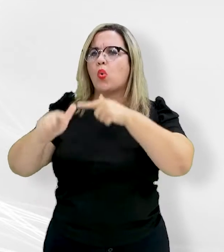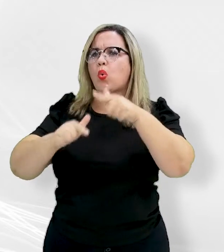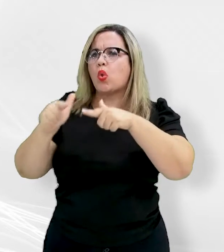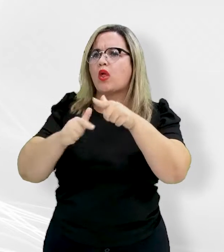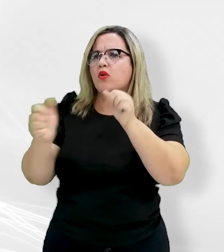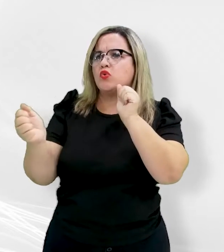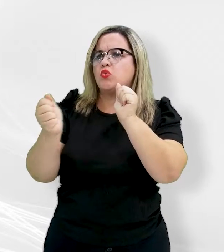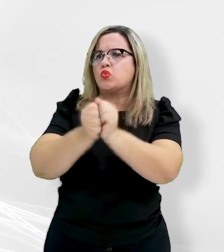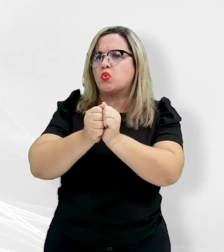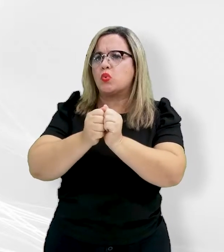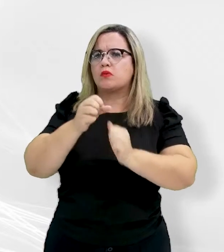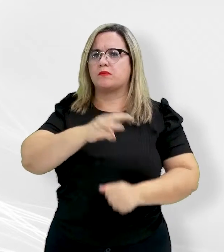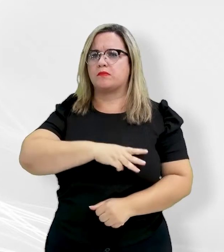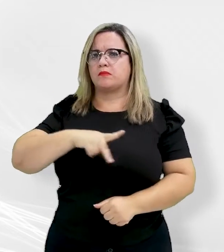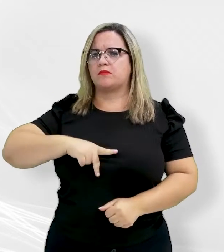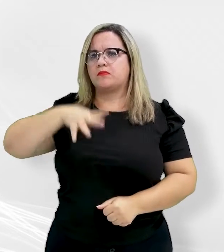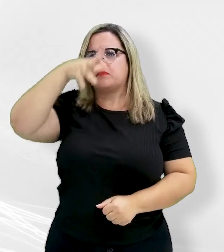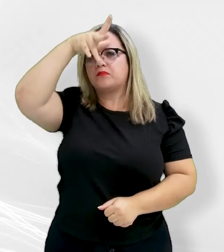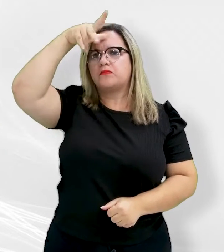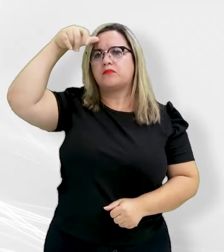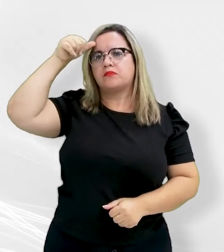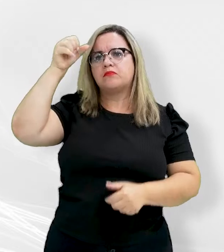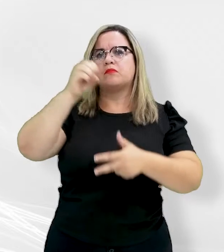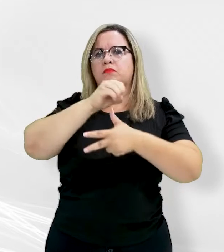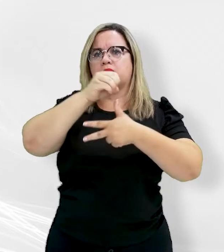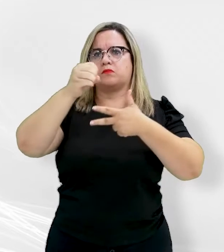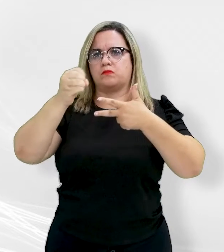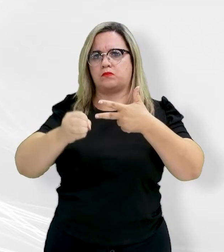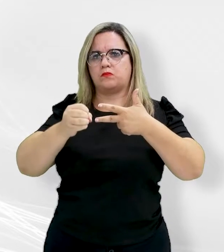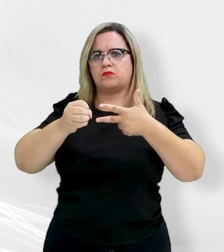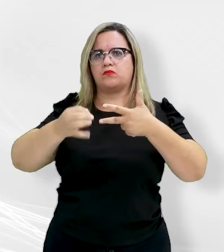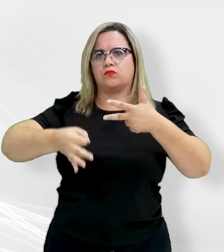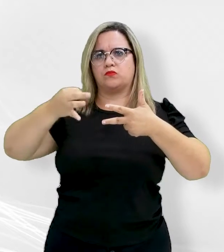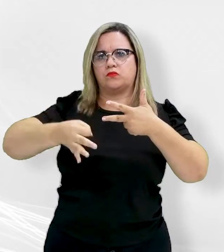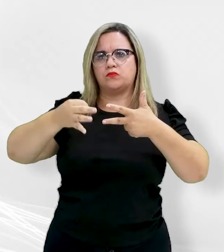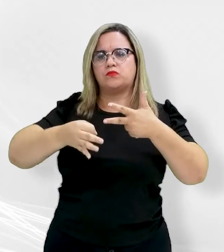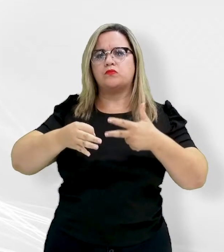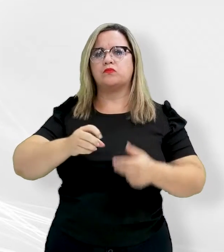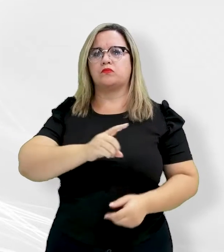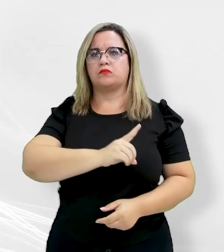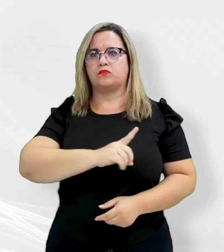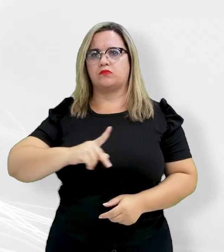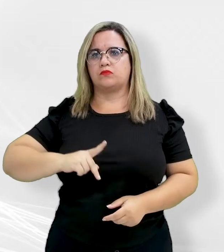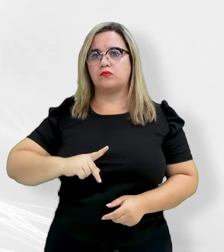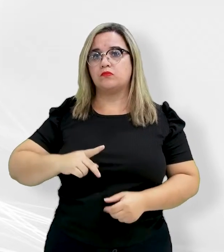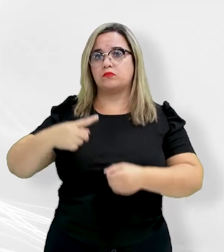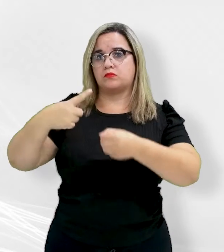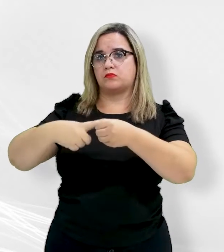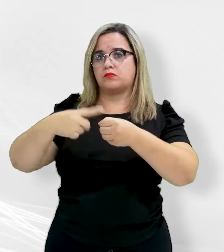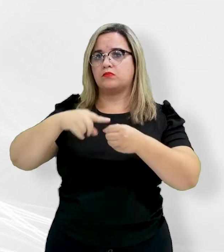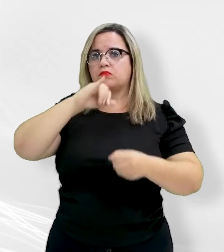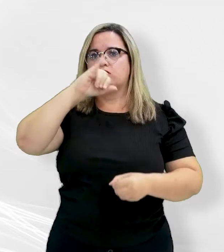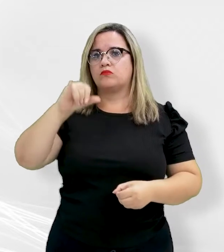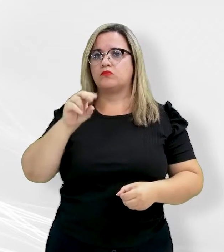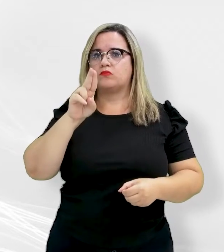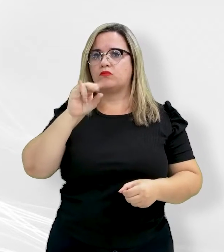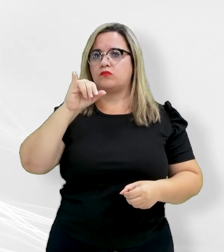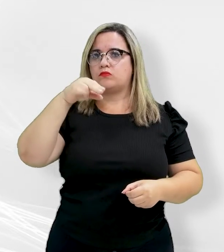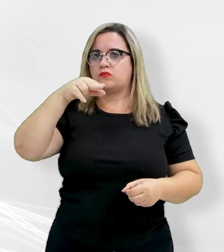Ministério Público de Mato Grosso, Poder Judiciário, Defensoria Pública e Município de Juína, a 735 quilômetros